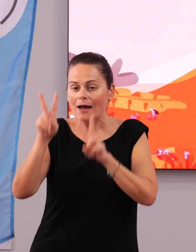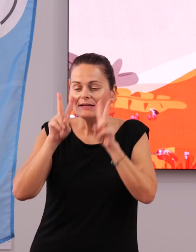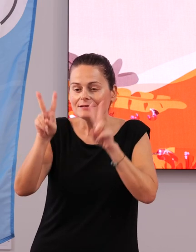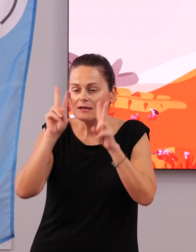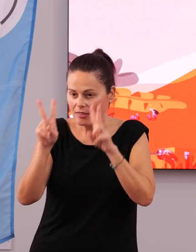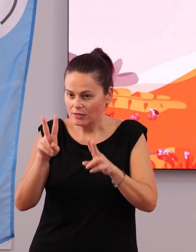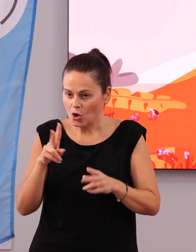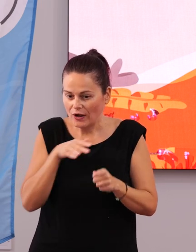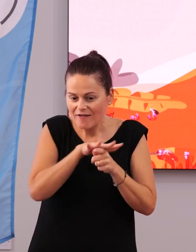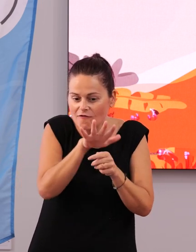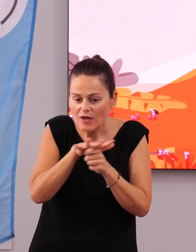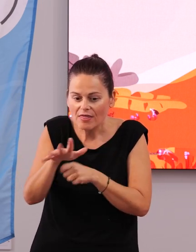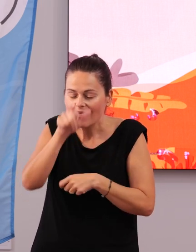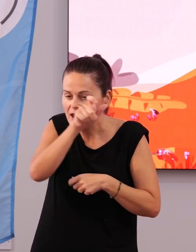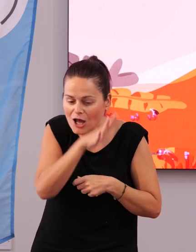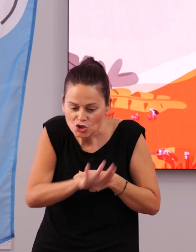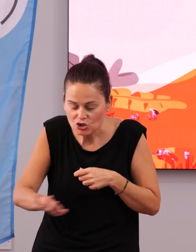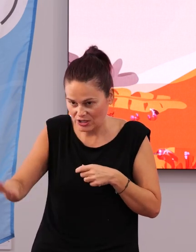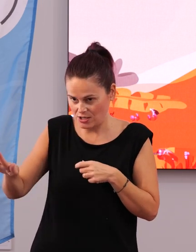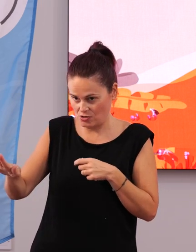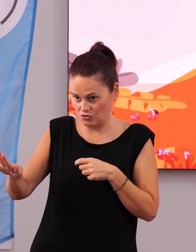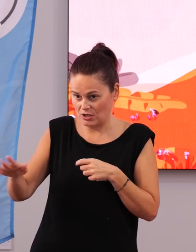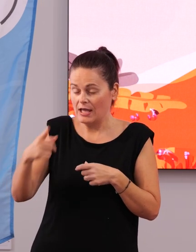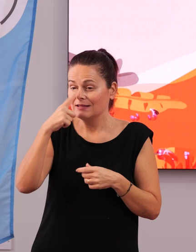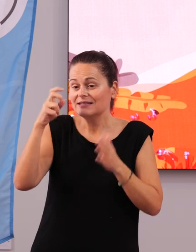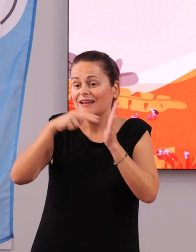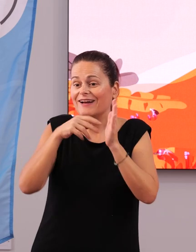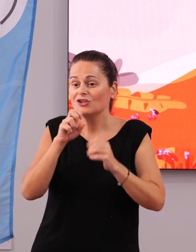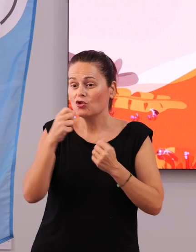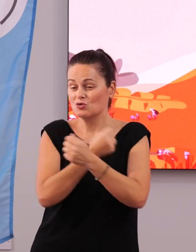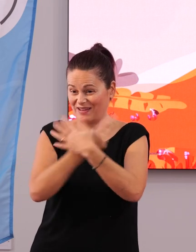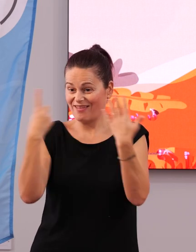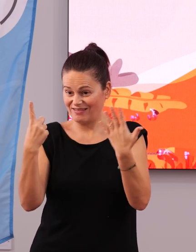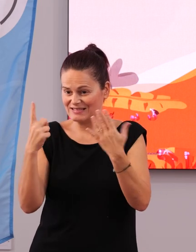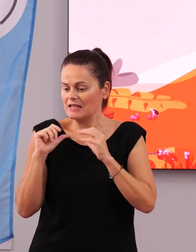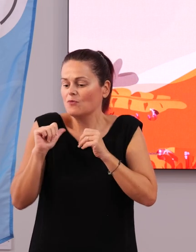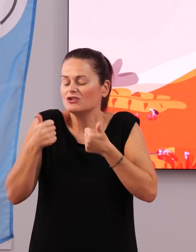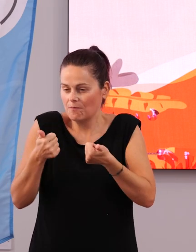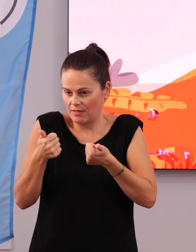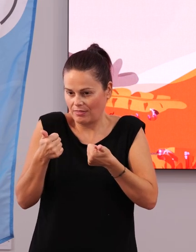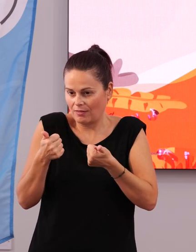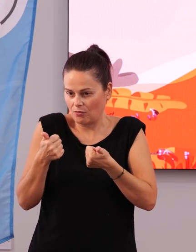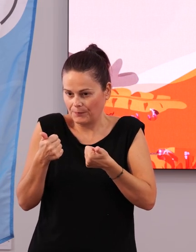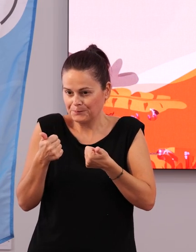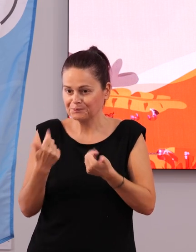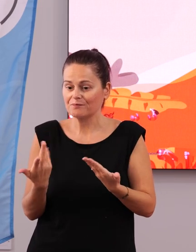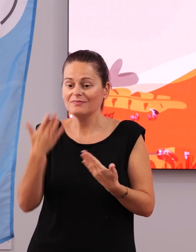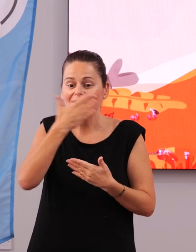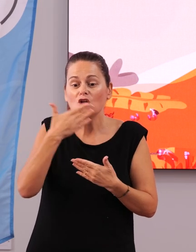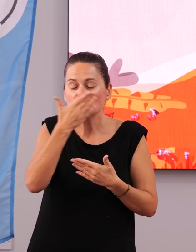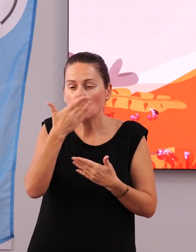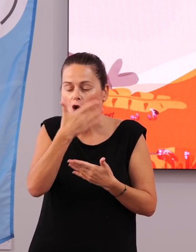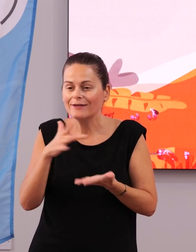y la implicación de todos los niños. Lo venimos haciendo desde el año 2016. Desde el año 2016 estamos